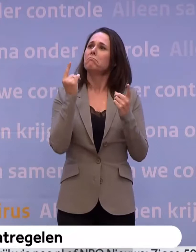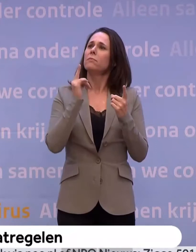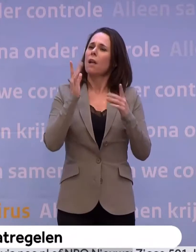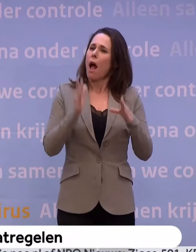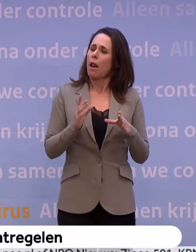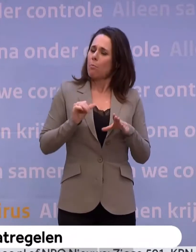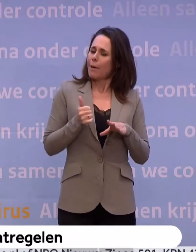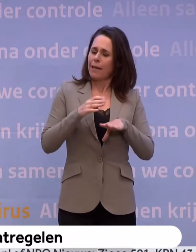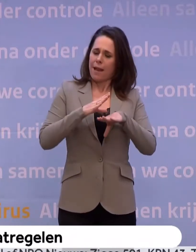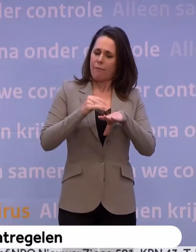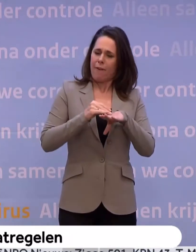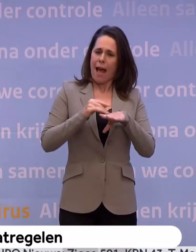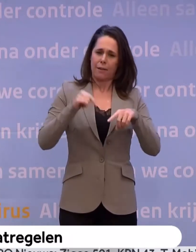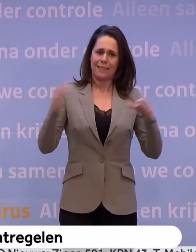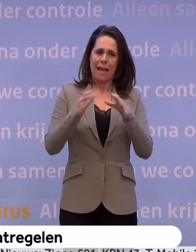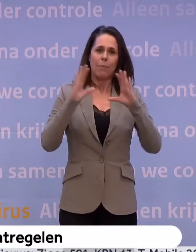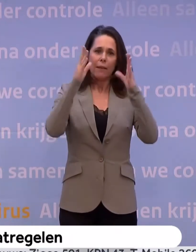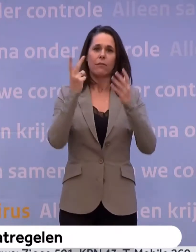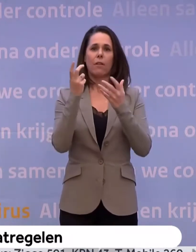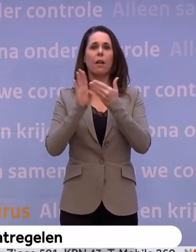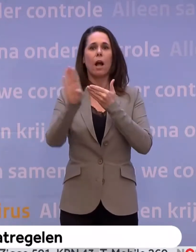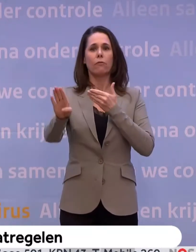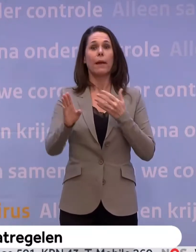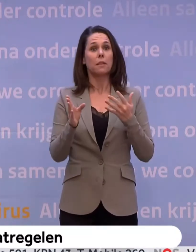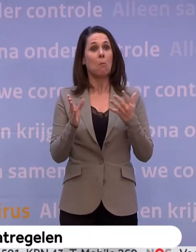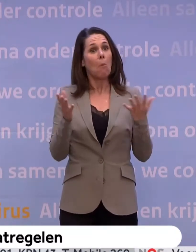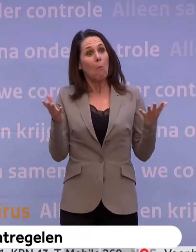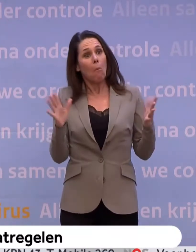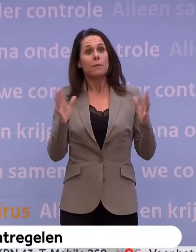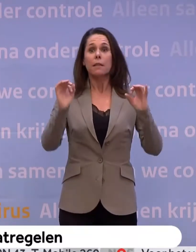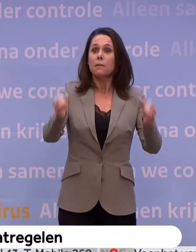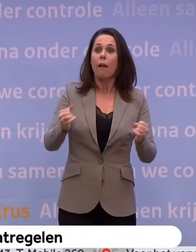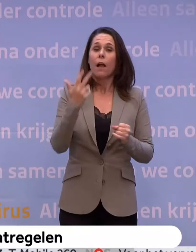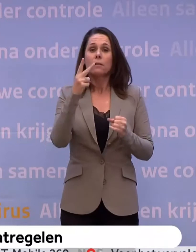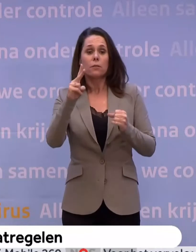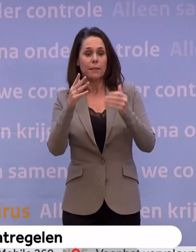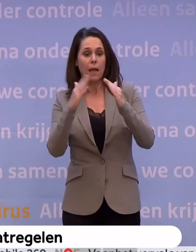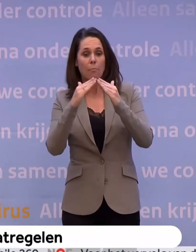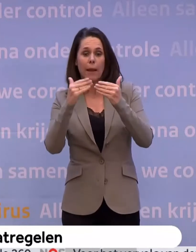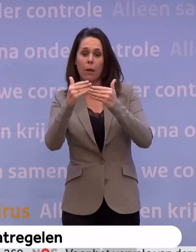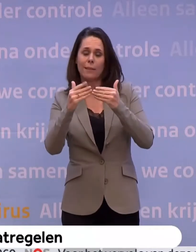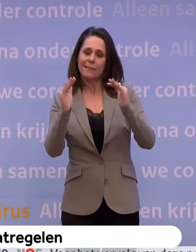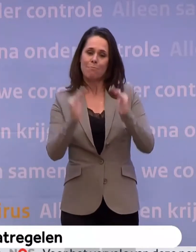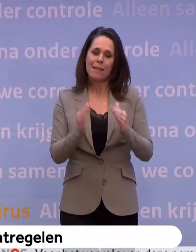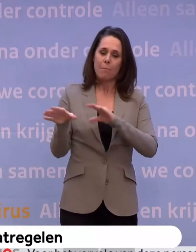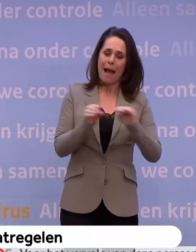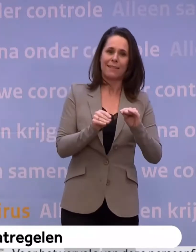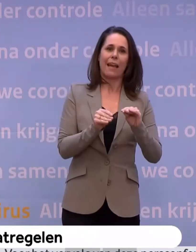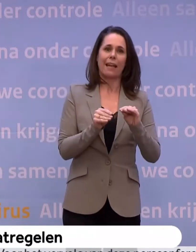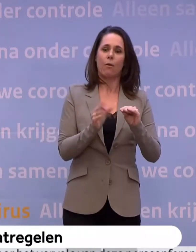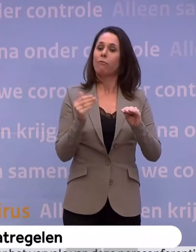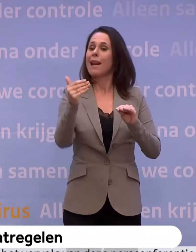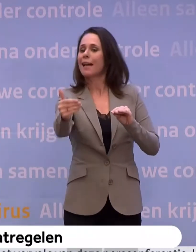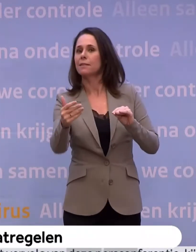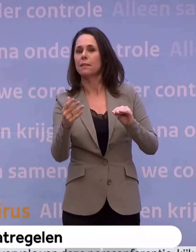te ervaren als de anderhalve meter samenleving. Stel dat het zou kunnen na 28 april iets afschalen of later. Hoe ziet het er dan